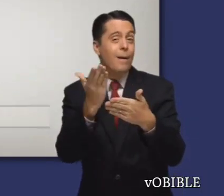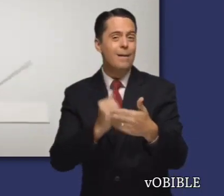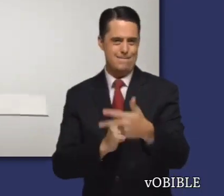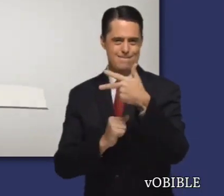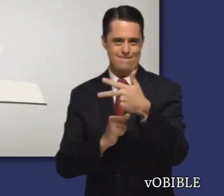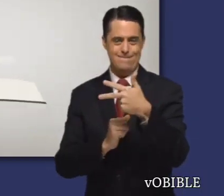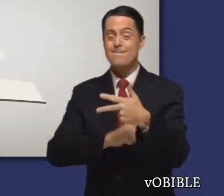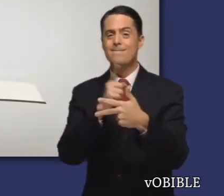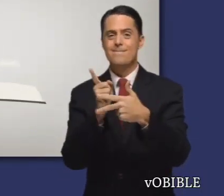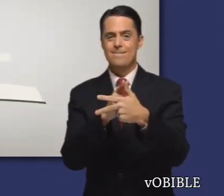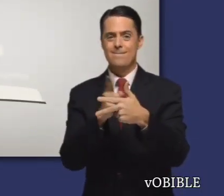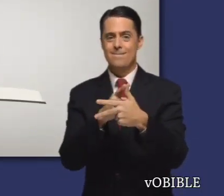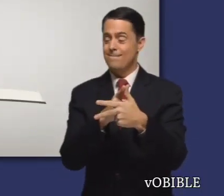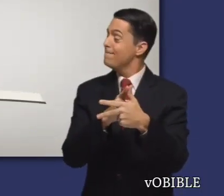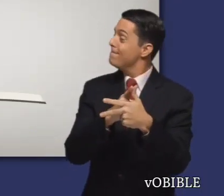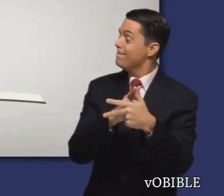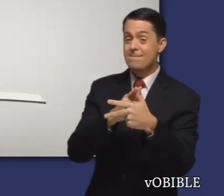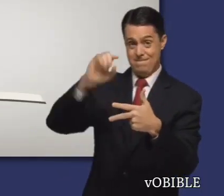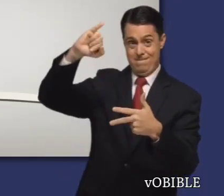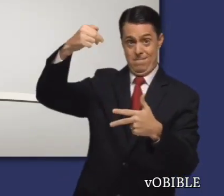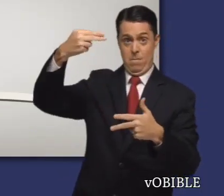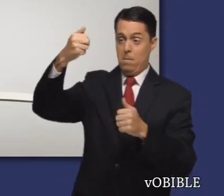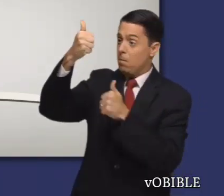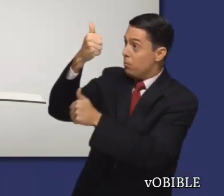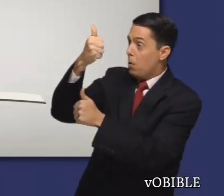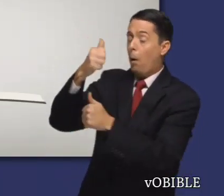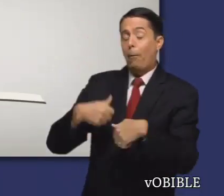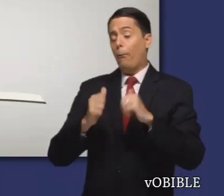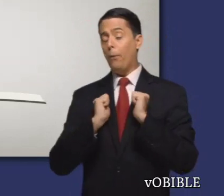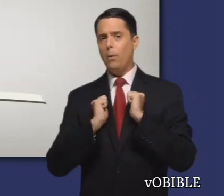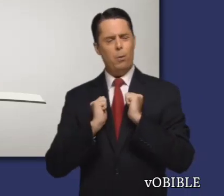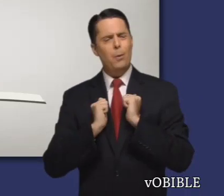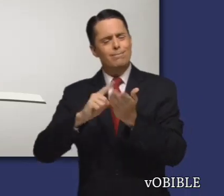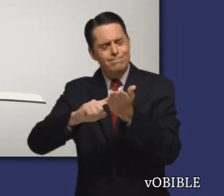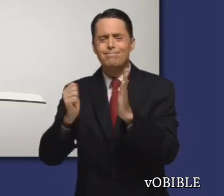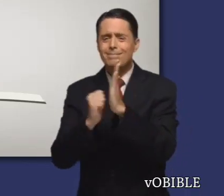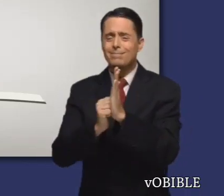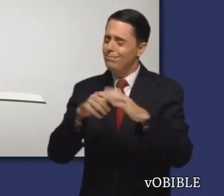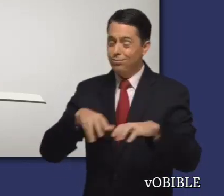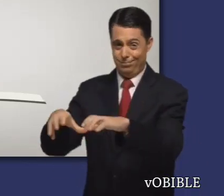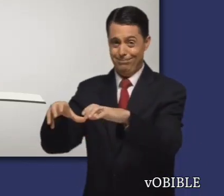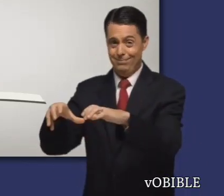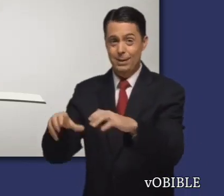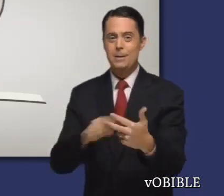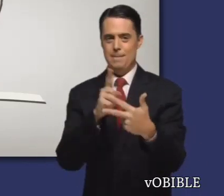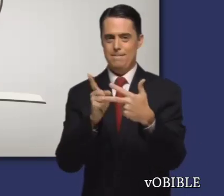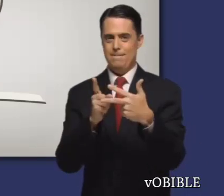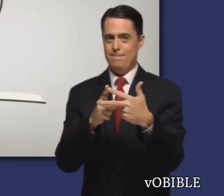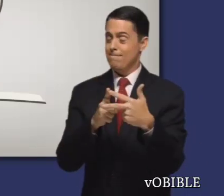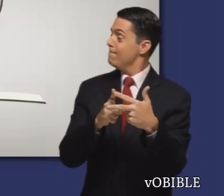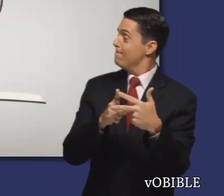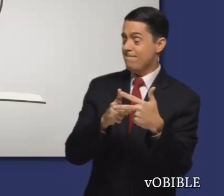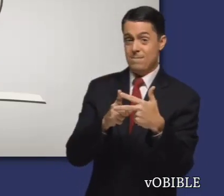Cuando estudie el libro de Malaquías, fíjese en que Jehová espera que le demos lo mejor, en que Jehová odia